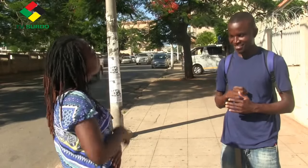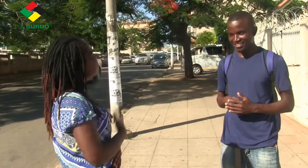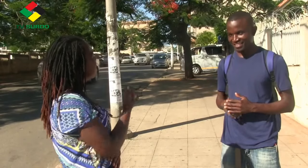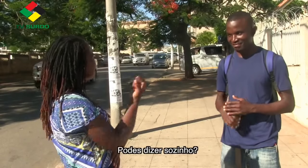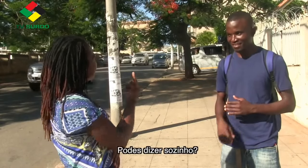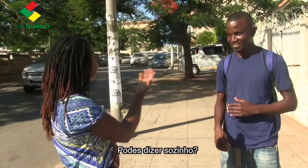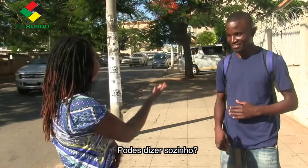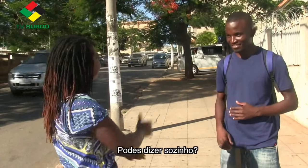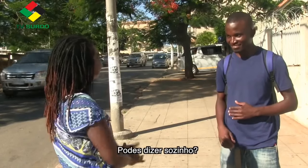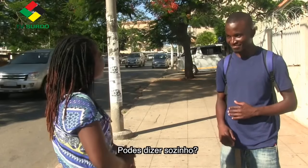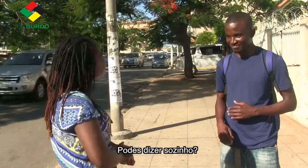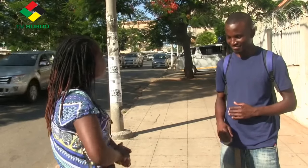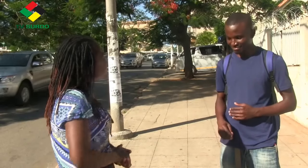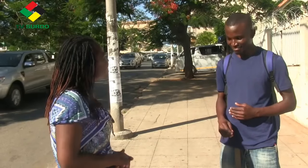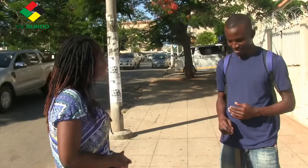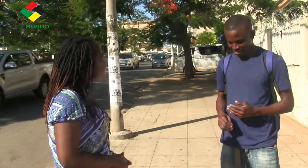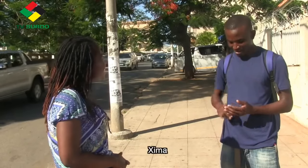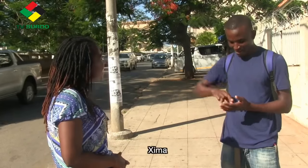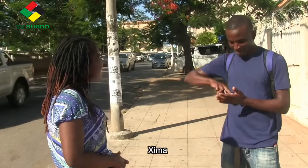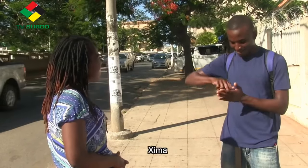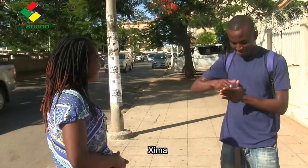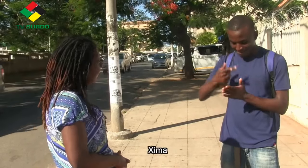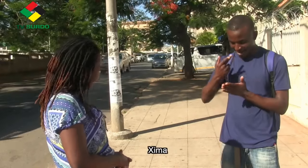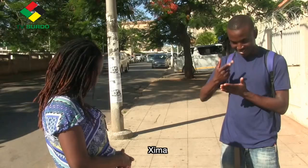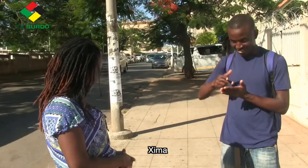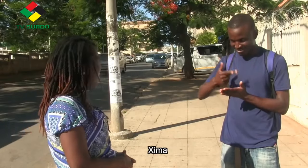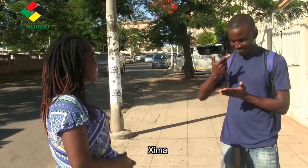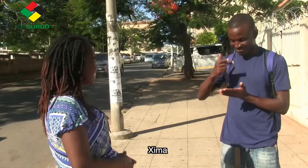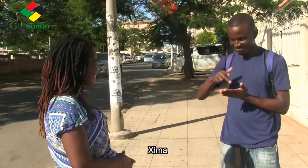Pode repetir sozinho. Xima.